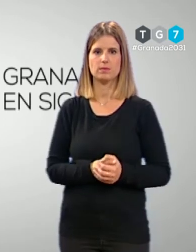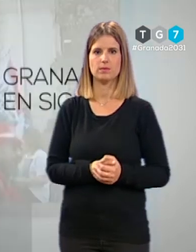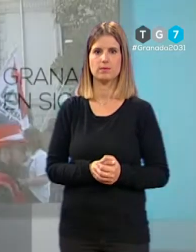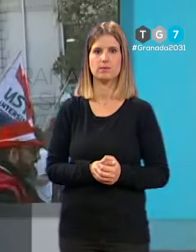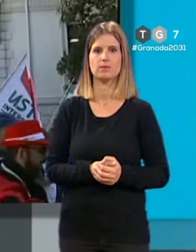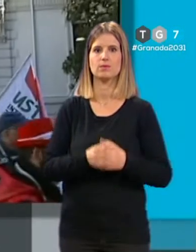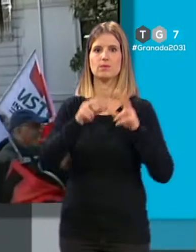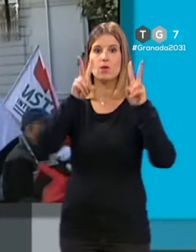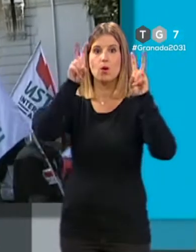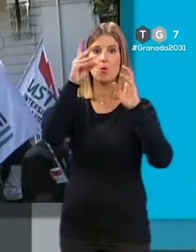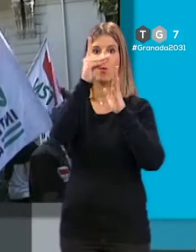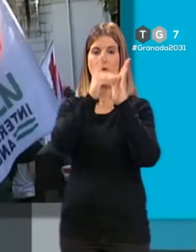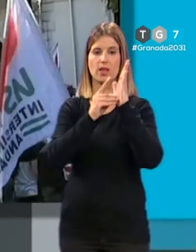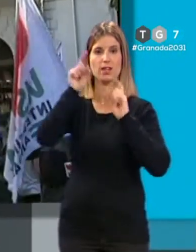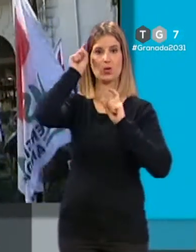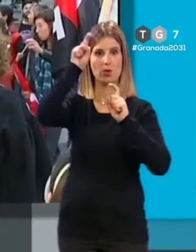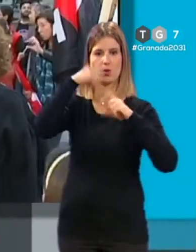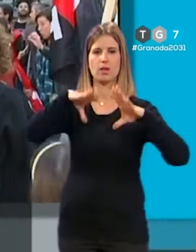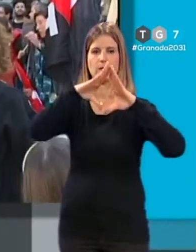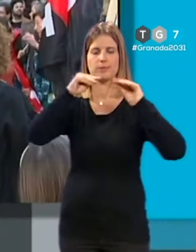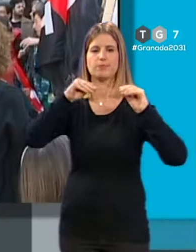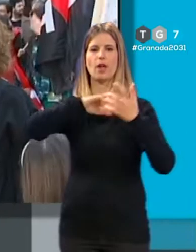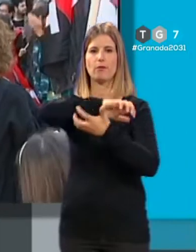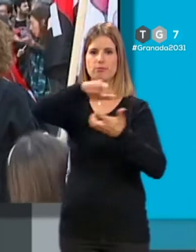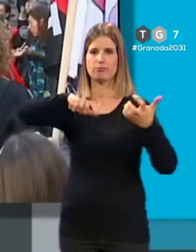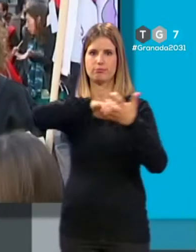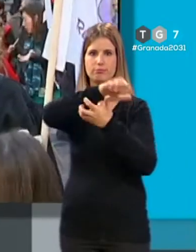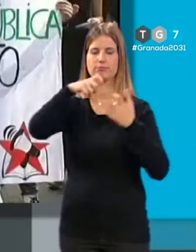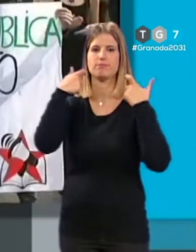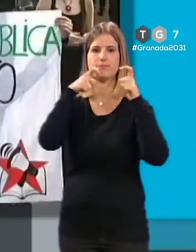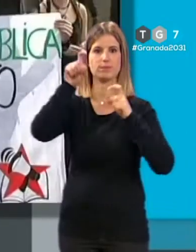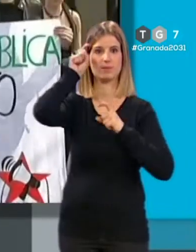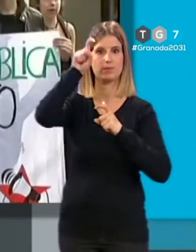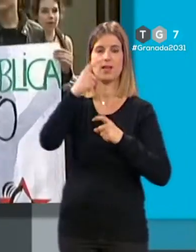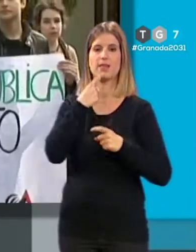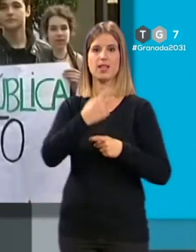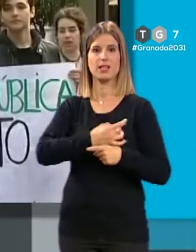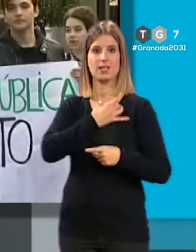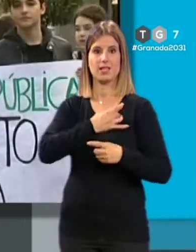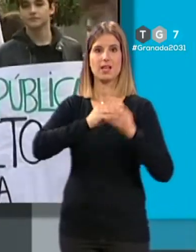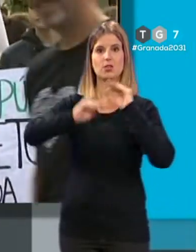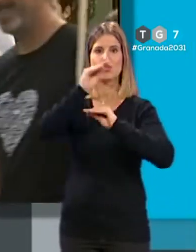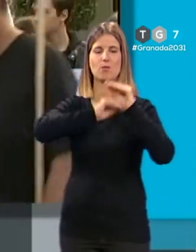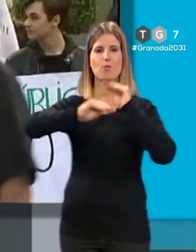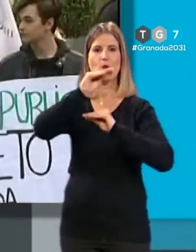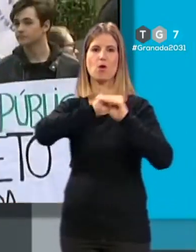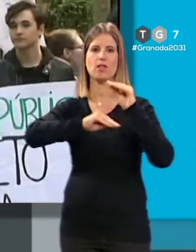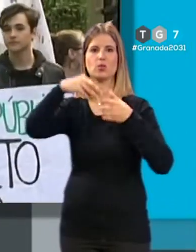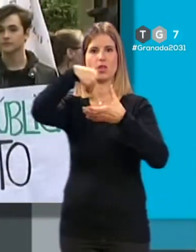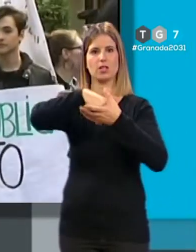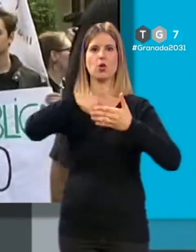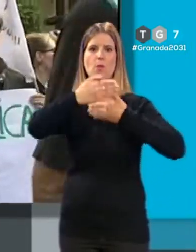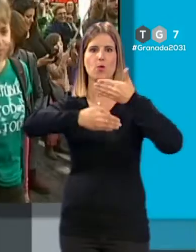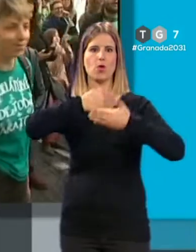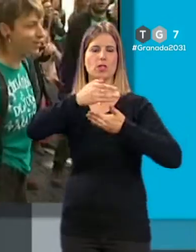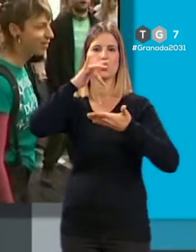El nuevo decreto de educación andaluz crea revuelo en el sector educativo. Según los sindicatos esta alteración de las áreas de influencia dentro del proceso de